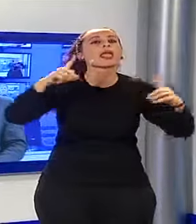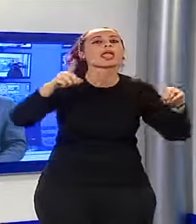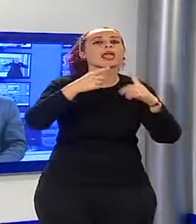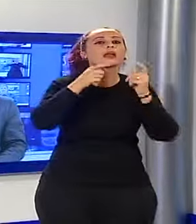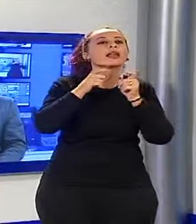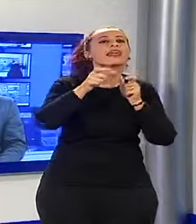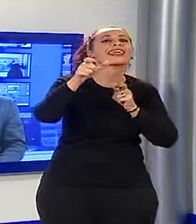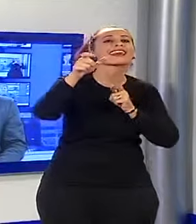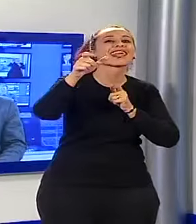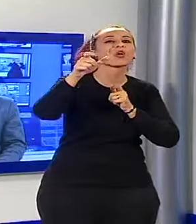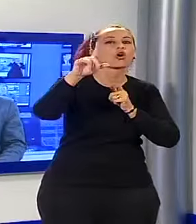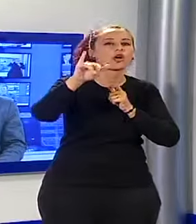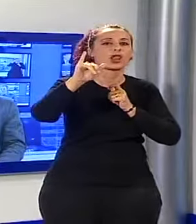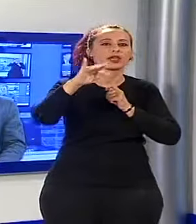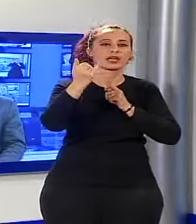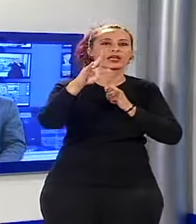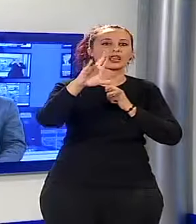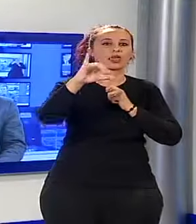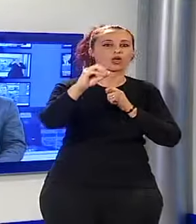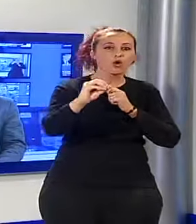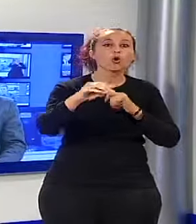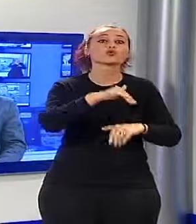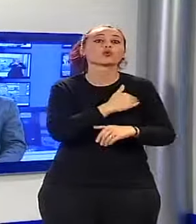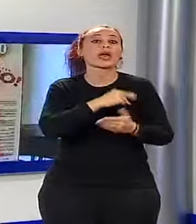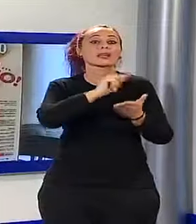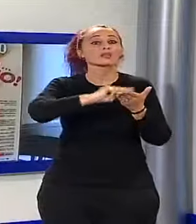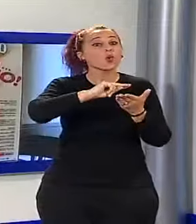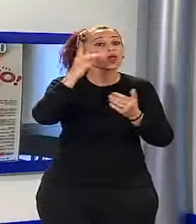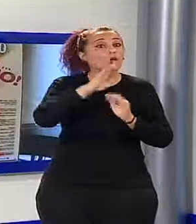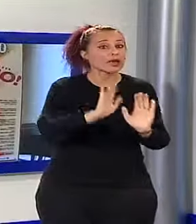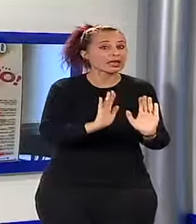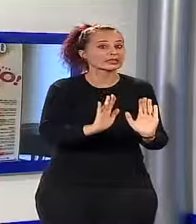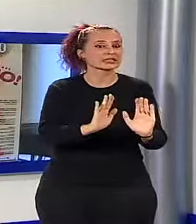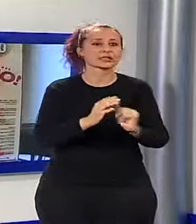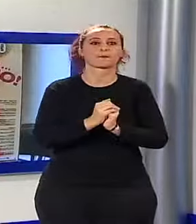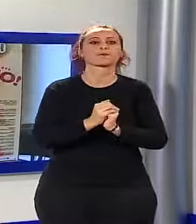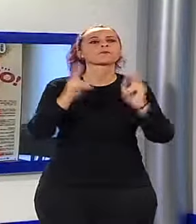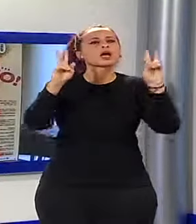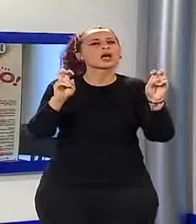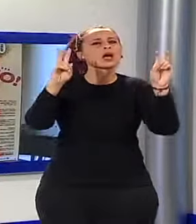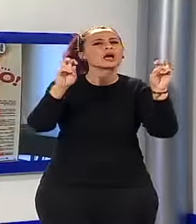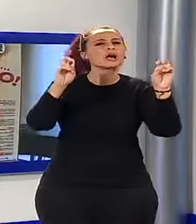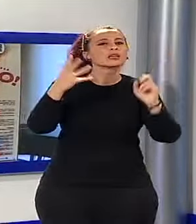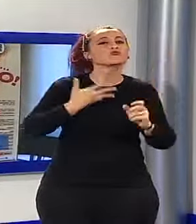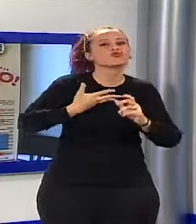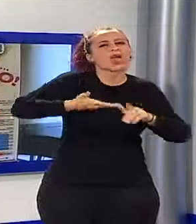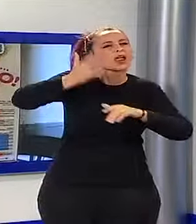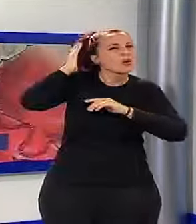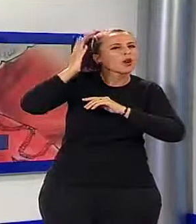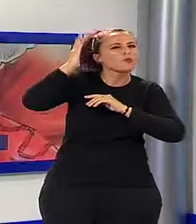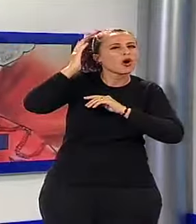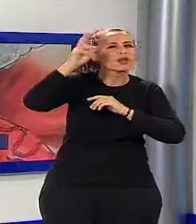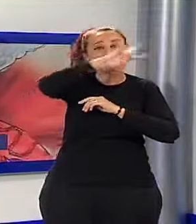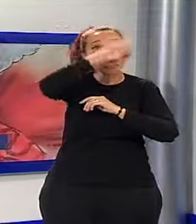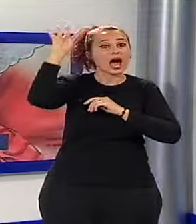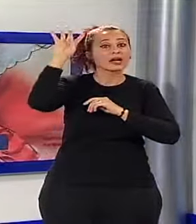realizzata con gli studenti delle scuole lucchesi. Lo spettacolo Cera una volta rettuono al Teatro del Giglio,